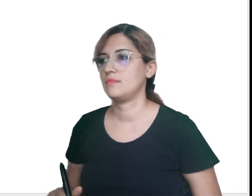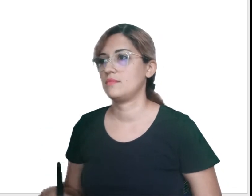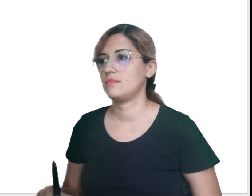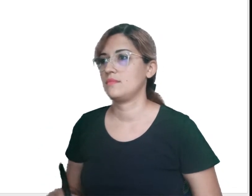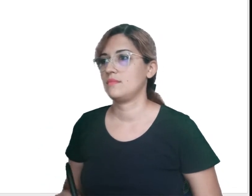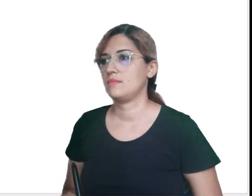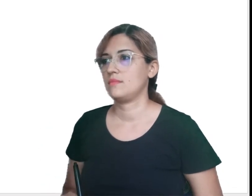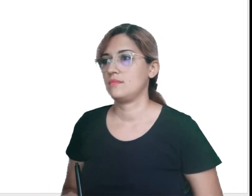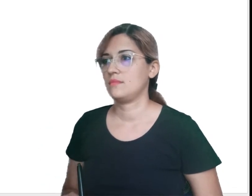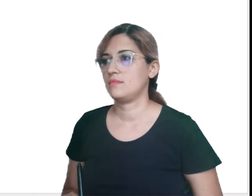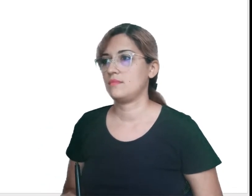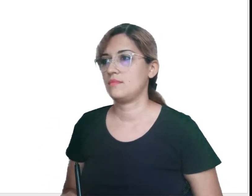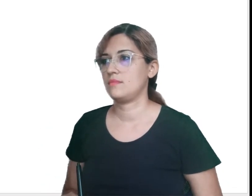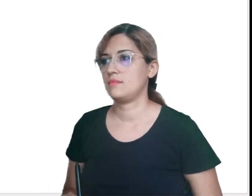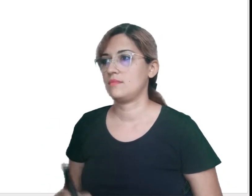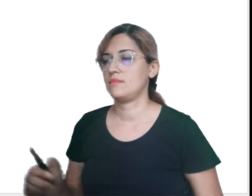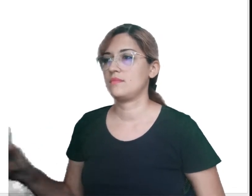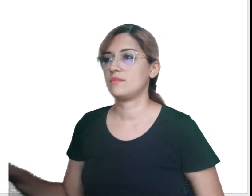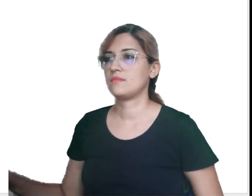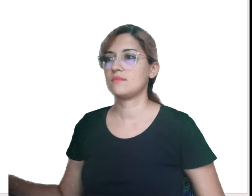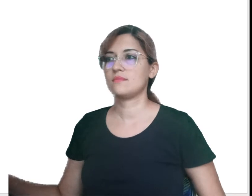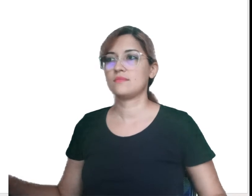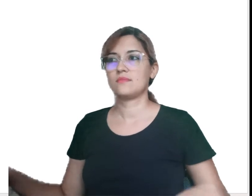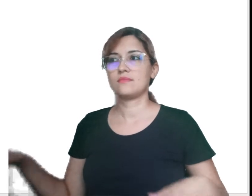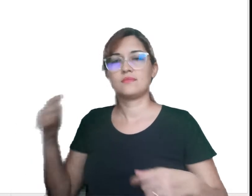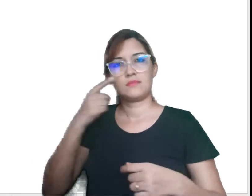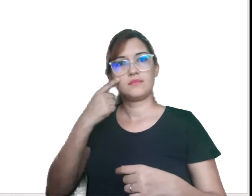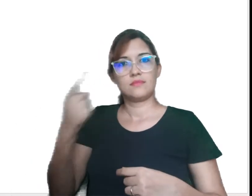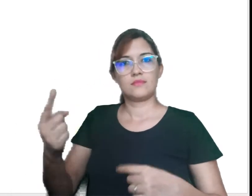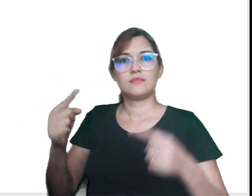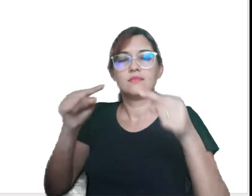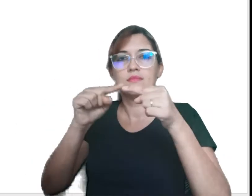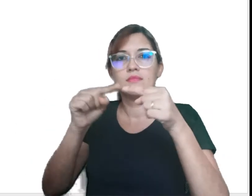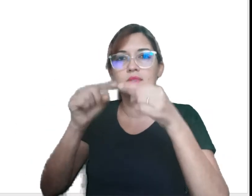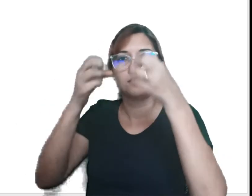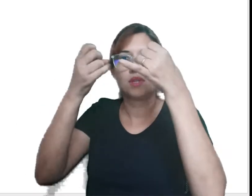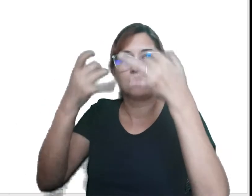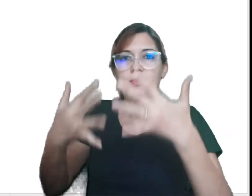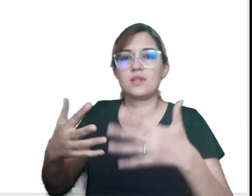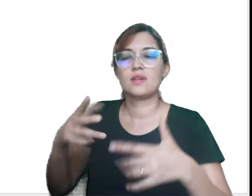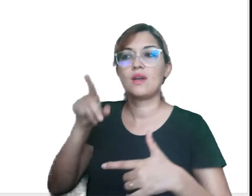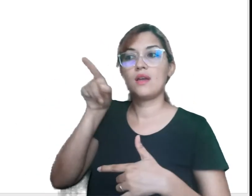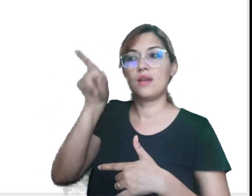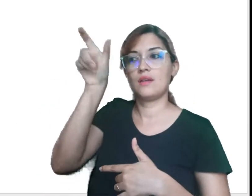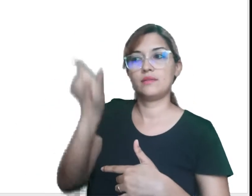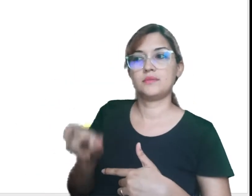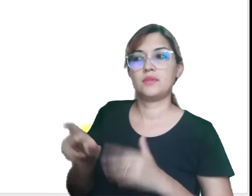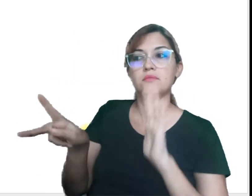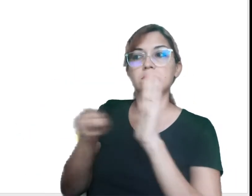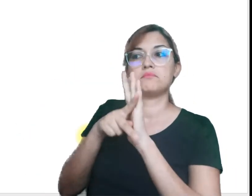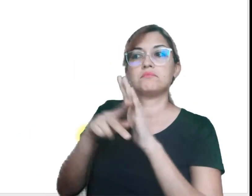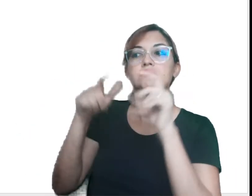Então, veja que a preposição faz uma relação que mostra a origem da pessoa.